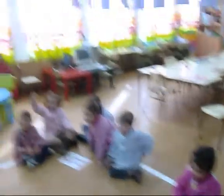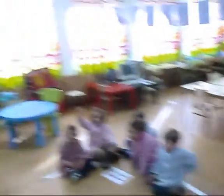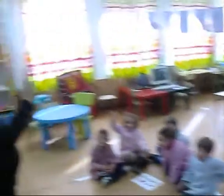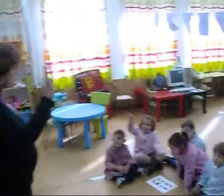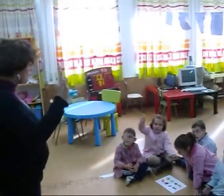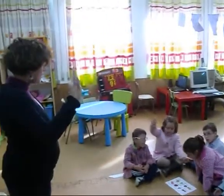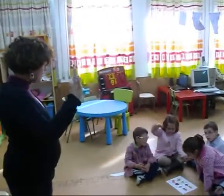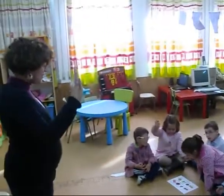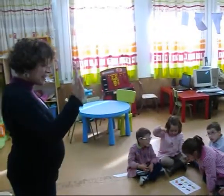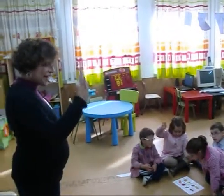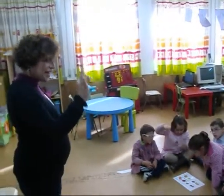decir Que?